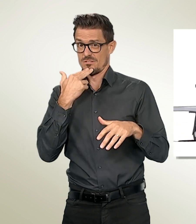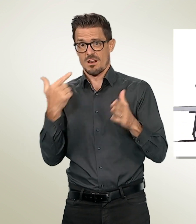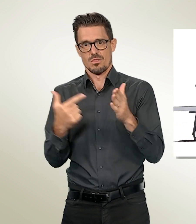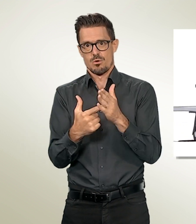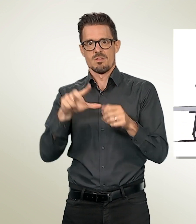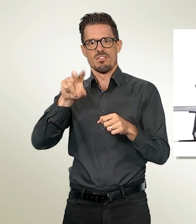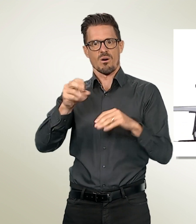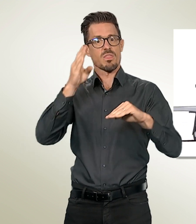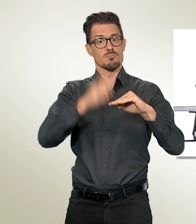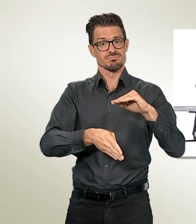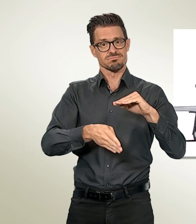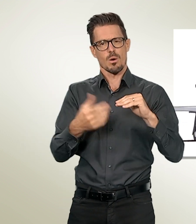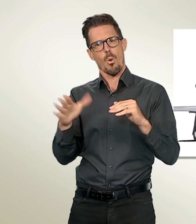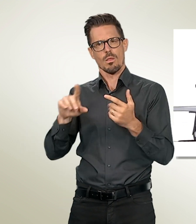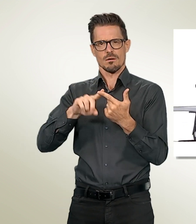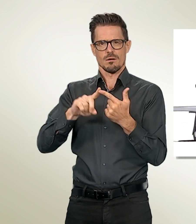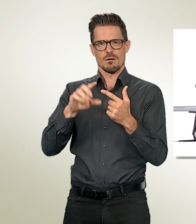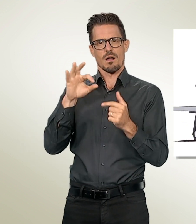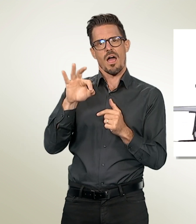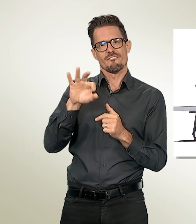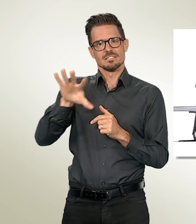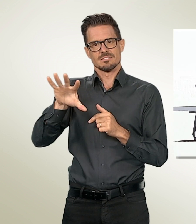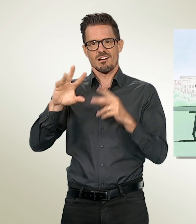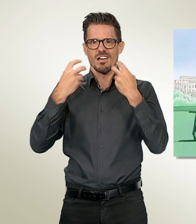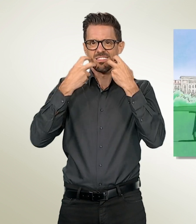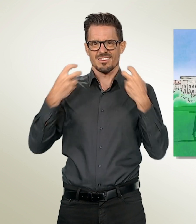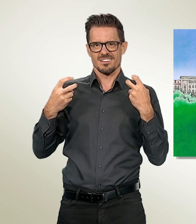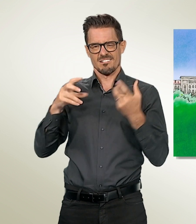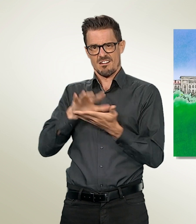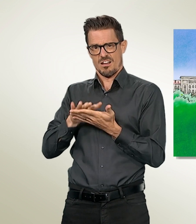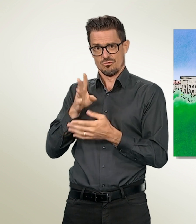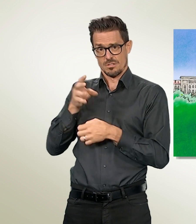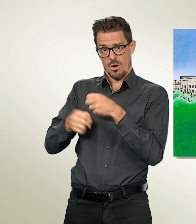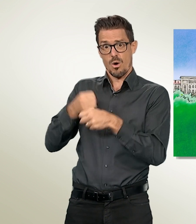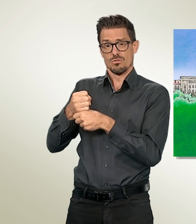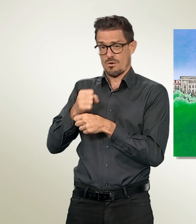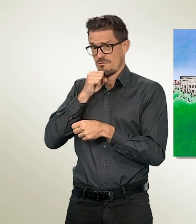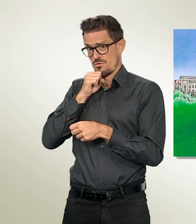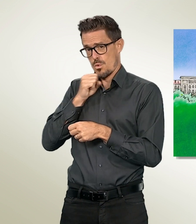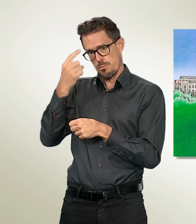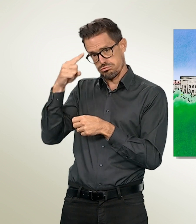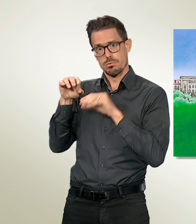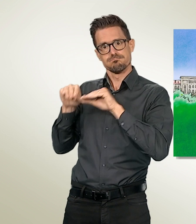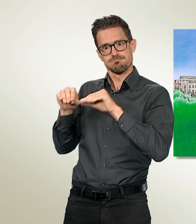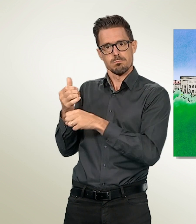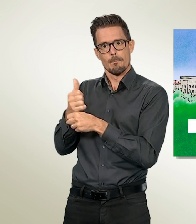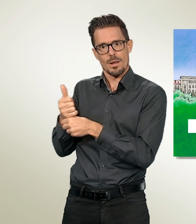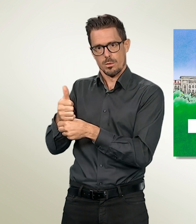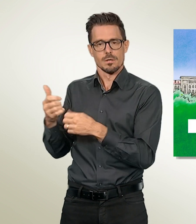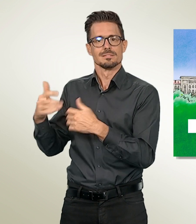eux plus de 40 ans et ne servent plus qu'à l'instruction. Il faut donc acheter de nouveaux avions d'ici 2030 pour 6 milliards de